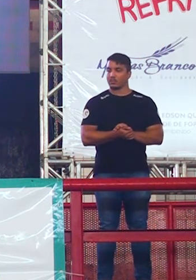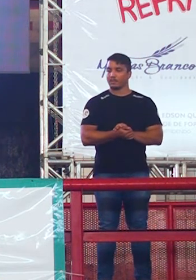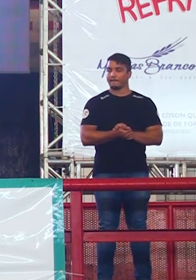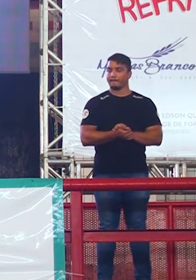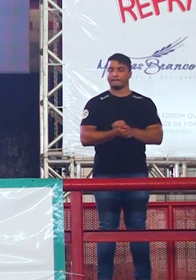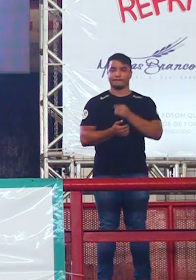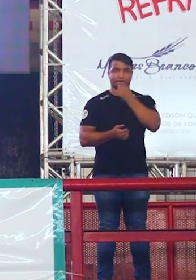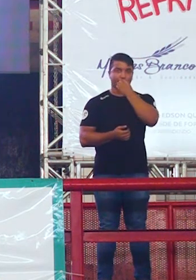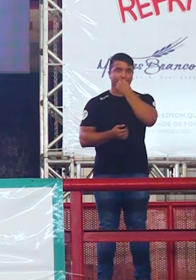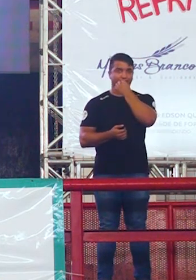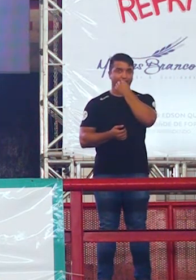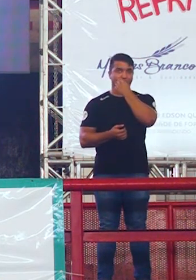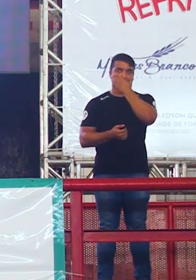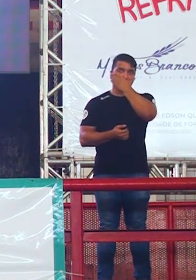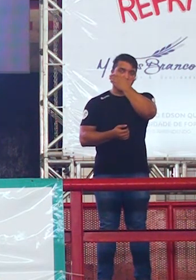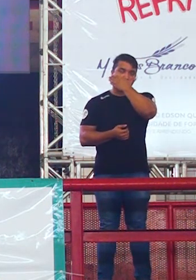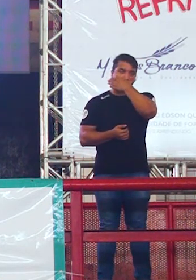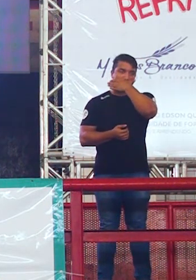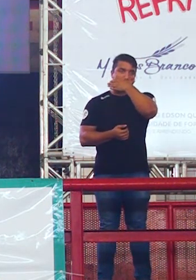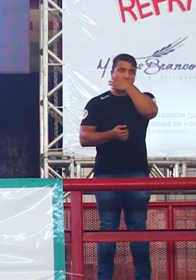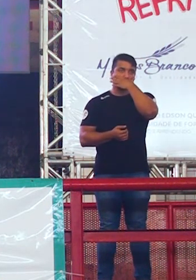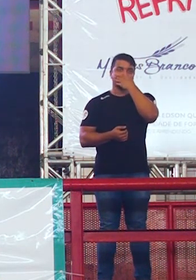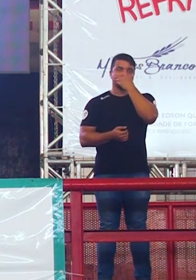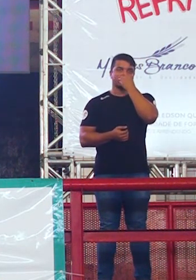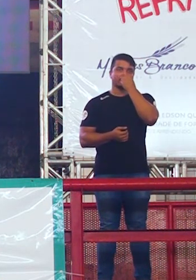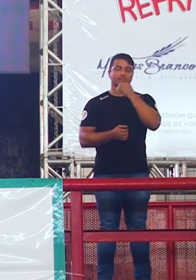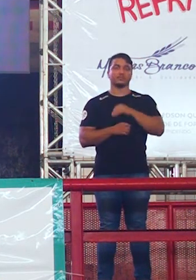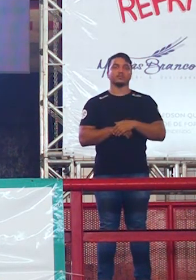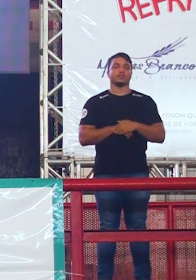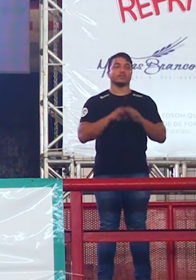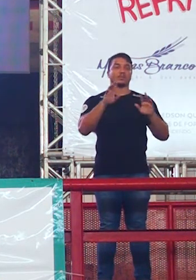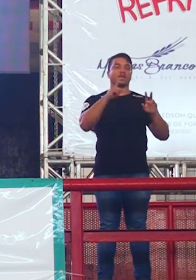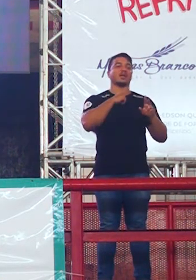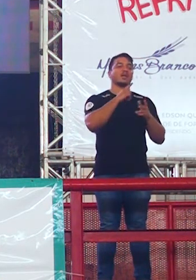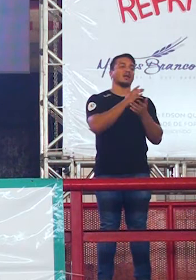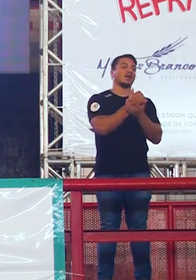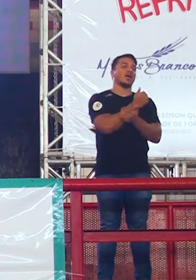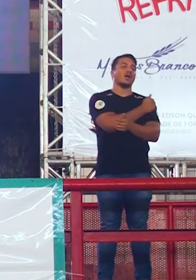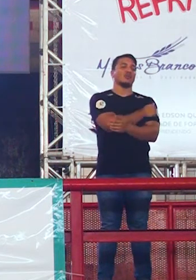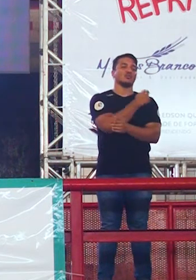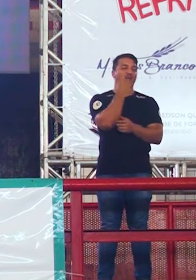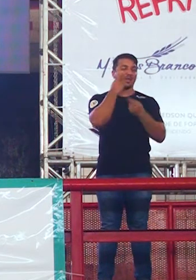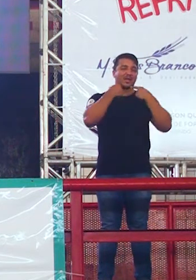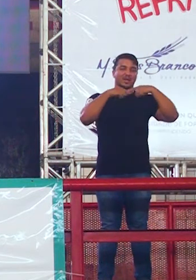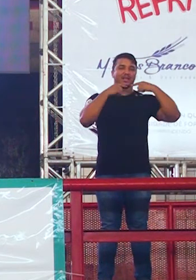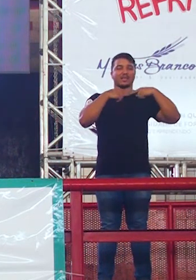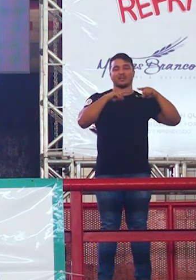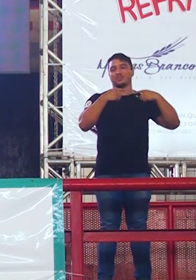Próximo ponto. Os alunos reclamam muito desses temas que vão chegar agora, ó.